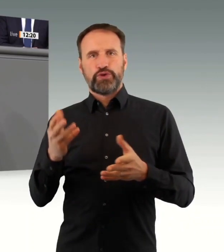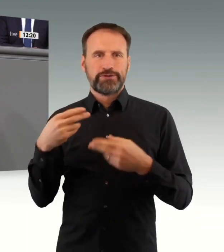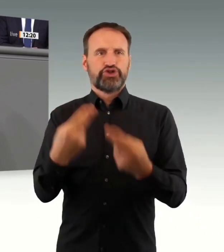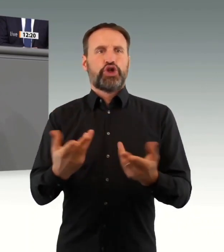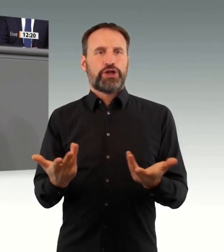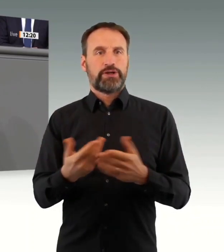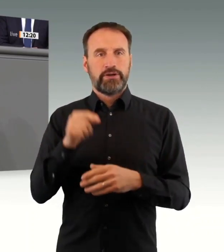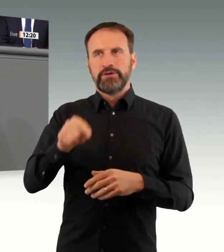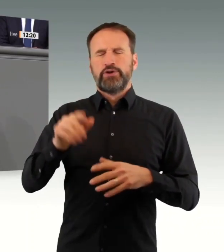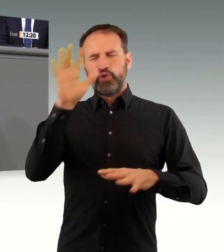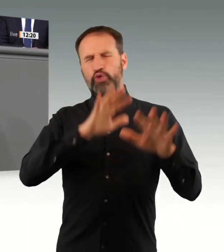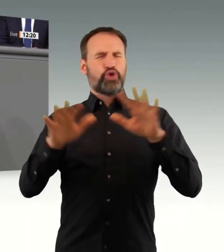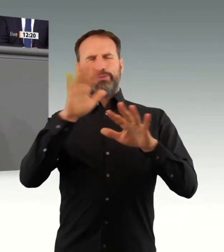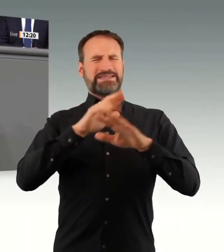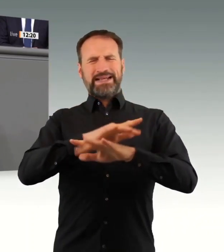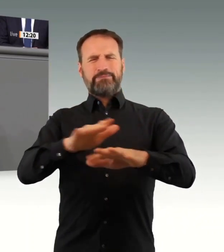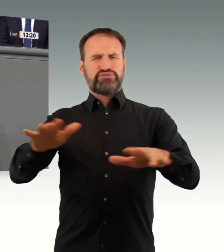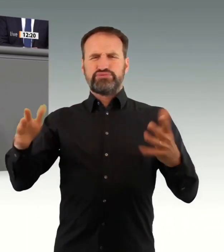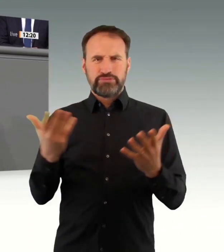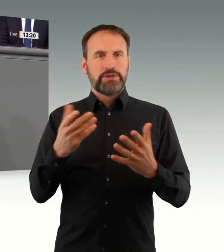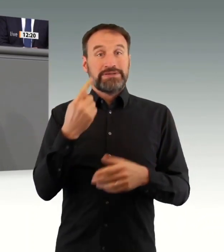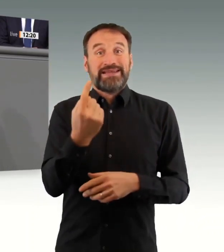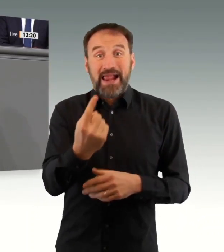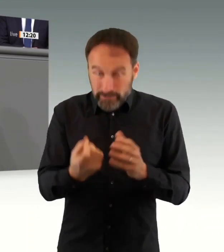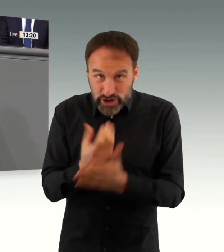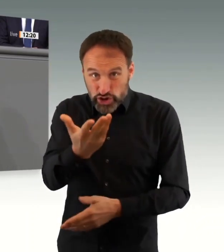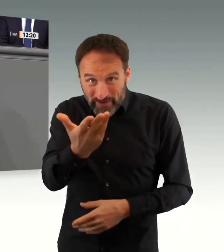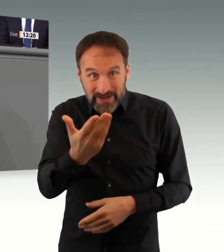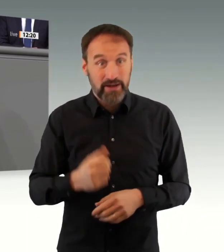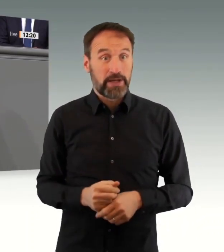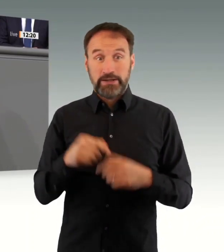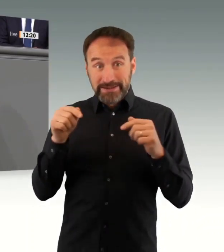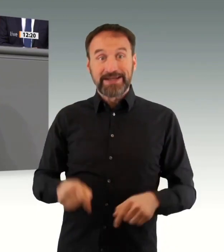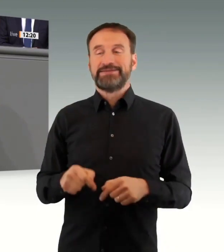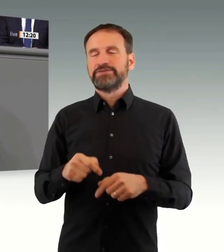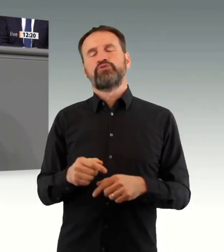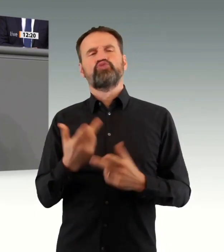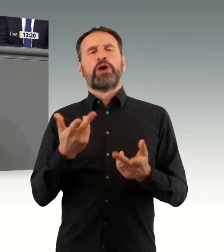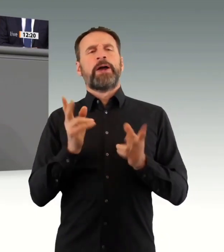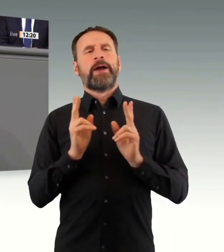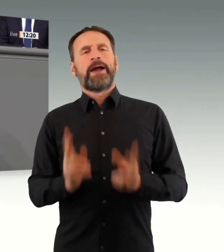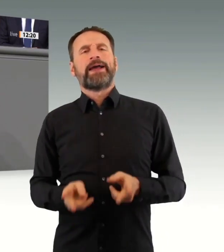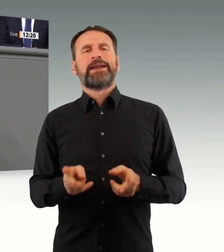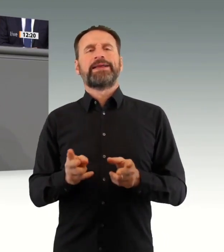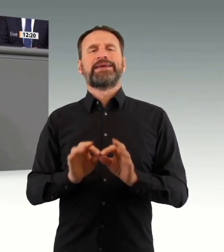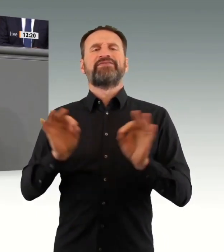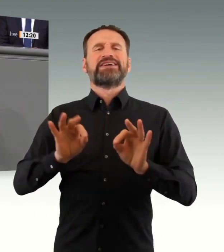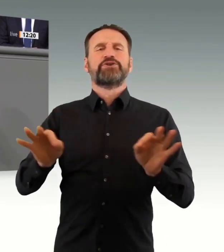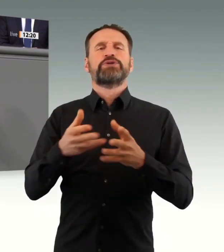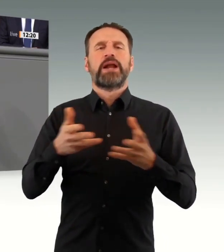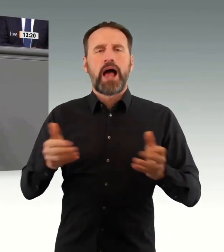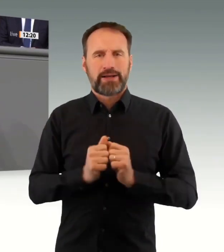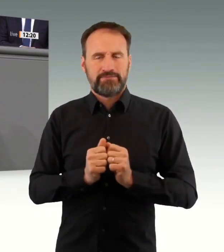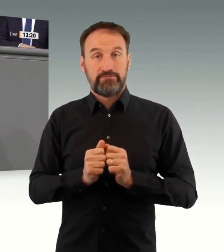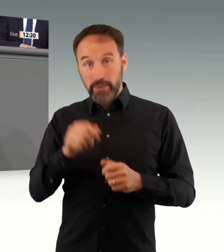von gastronomischen Einrichtungen betrifft, was die Beschränkung von Übernachtungsangeboten und Reisen betrifft. Sie gehen eineinhalb Schritte nach vorne, aber